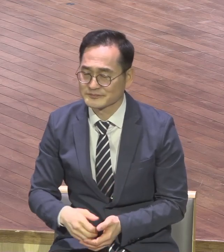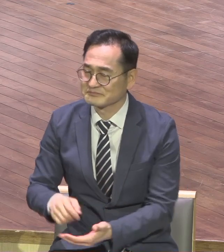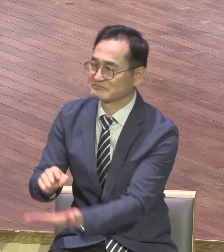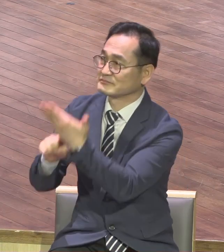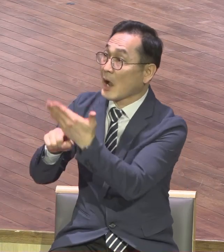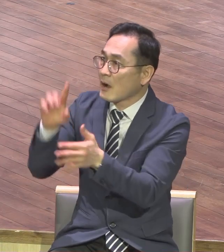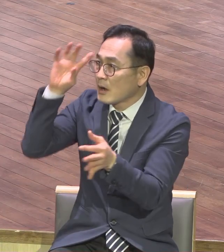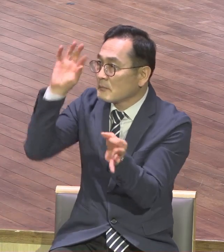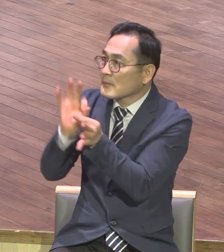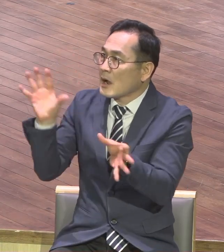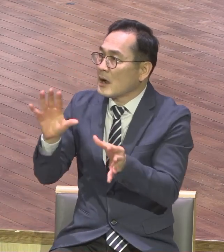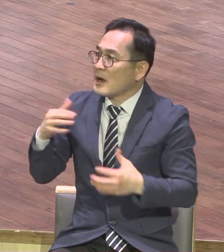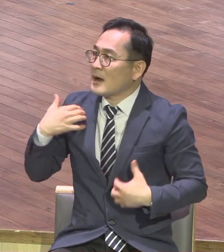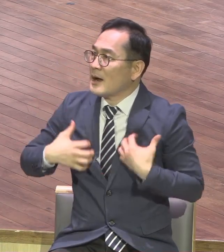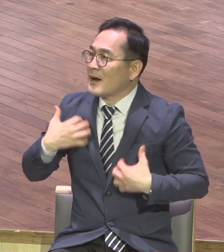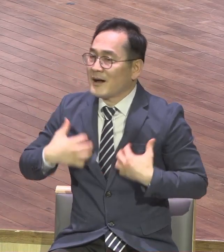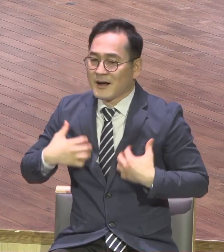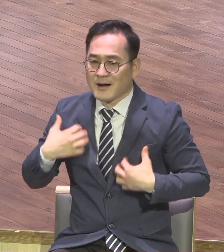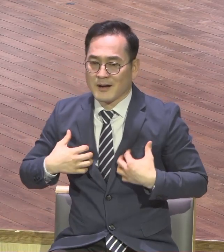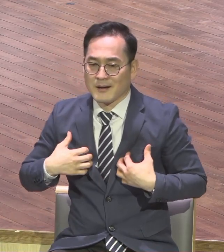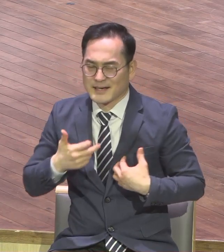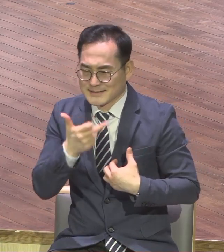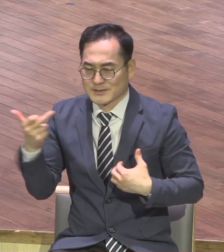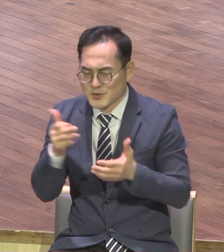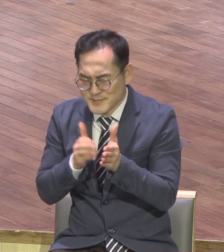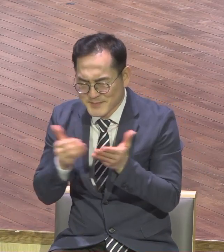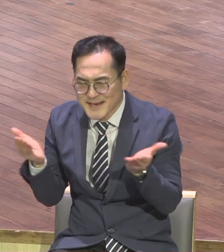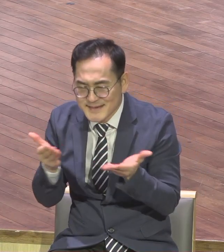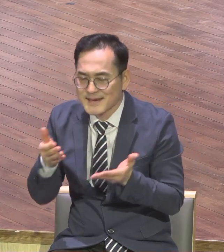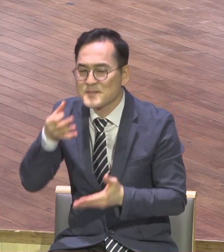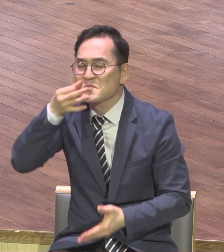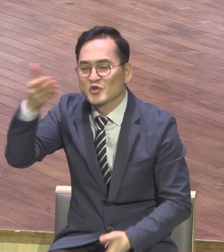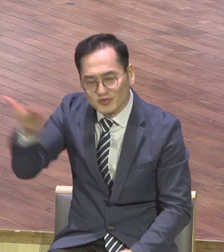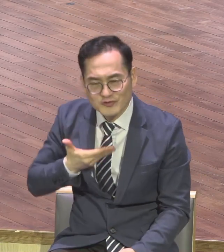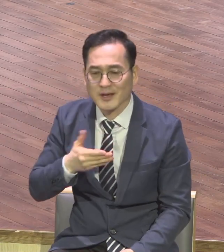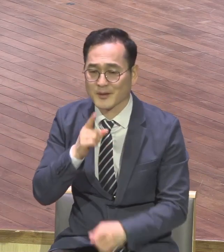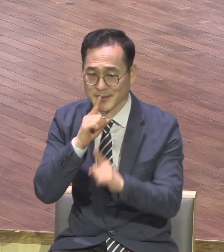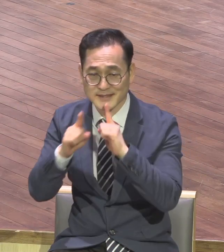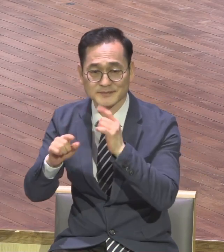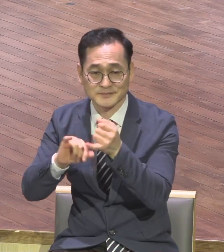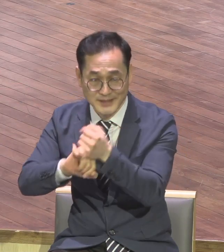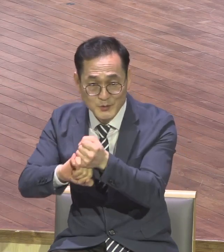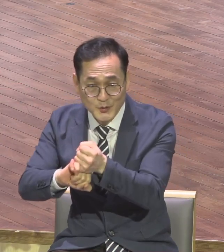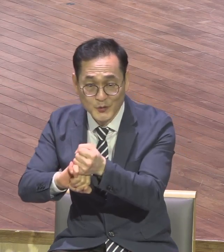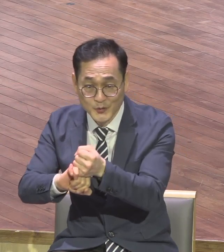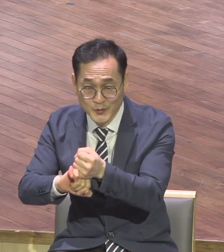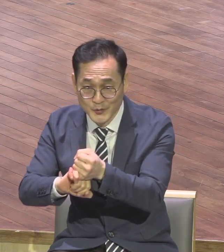은밀한 일을 내가 네게 보여주겠다 불을 지져라